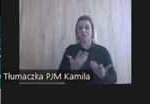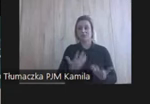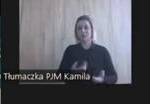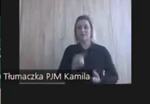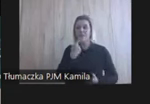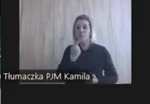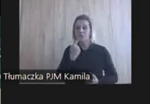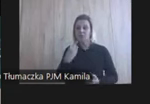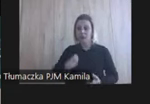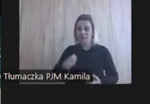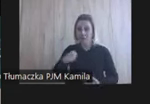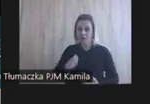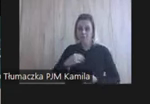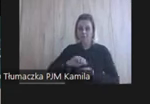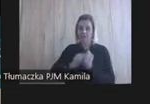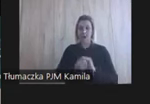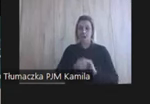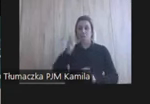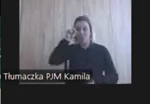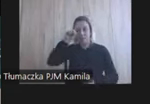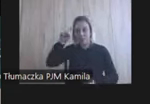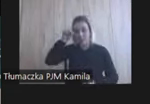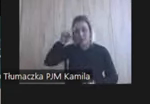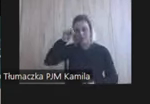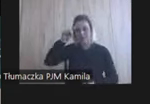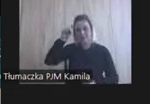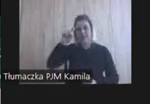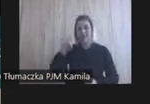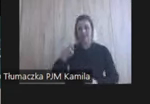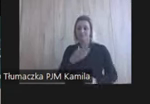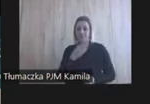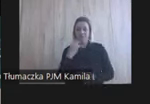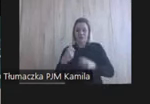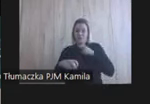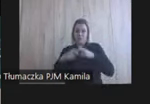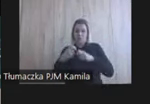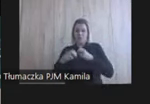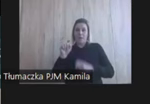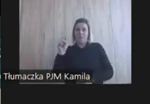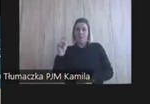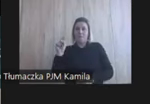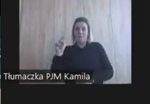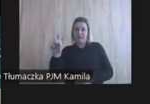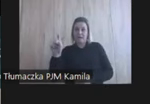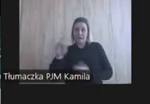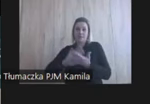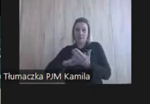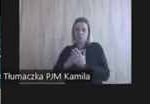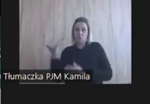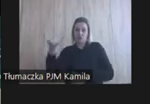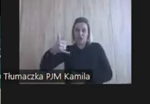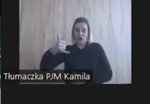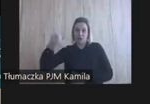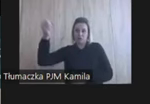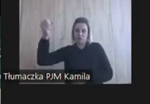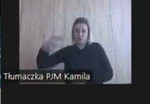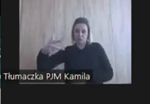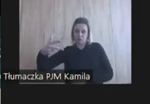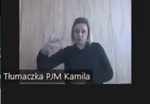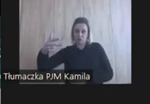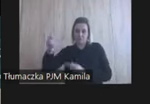angielski albo niemiecki, to bez problemu po kliknięciu na przykład na czajnik pojawią się trzy flagi.